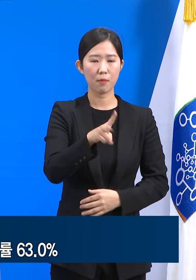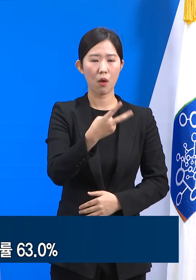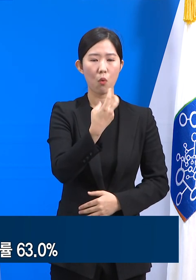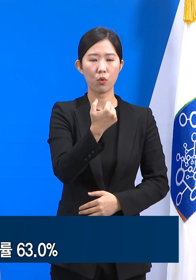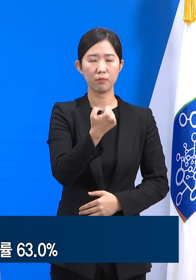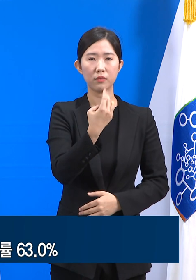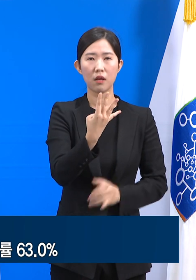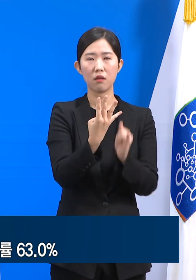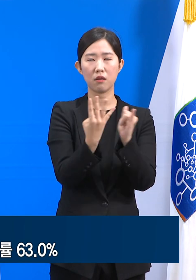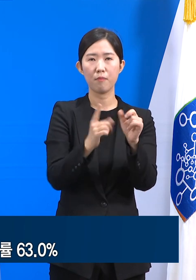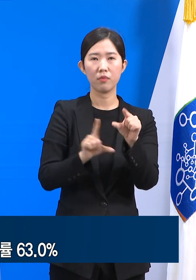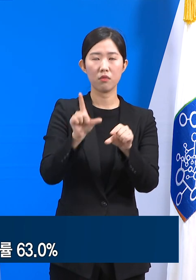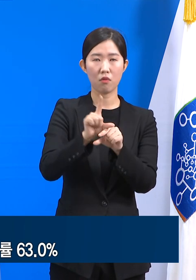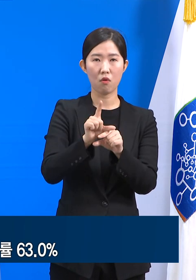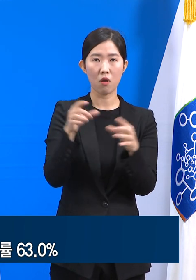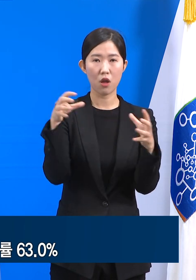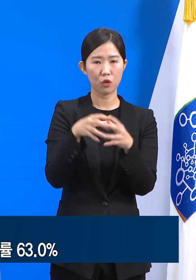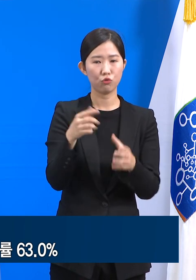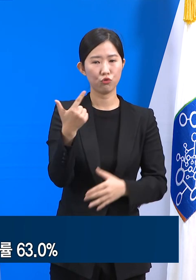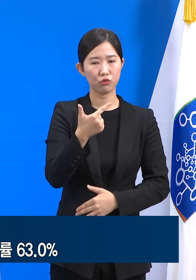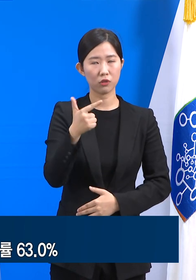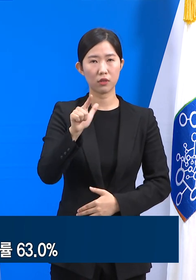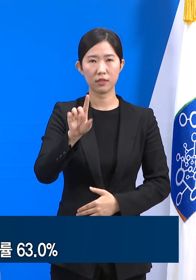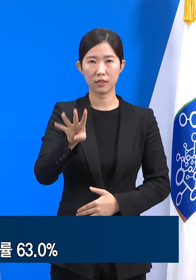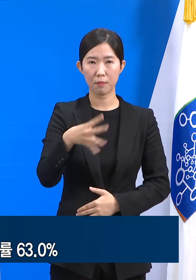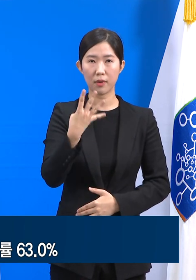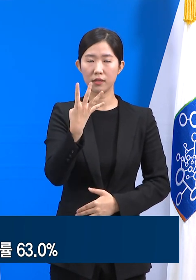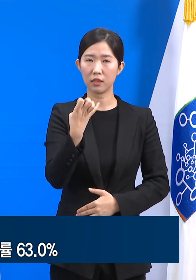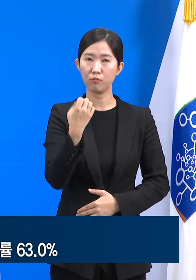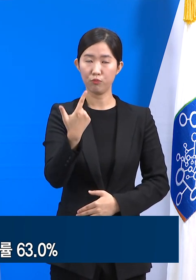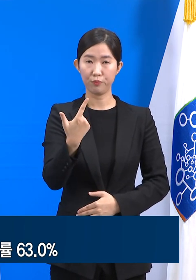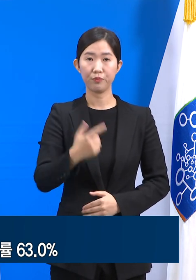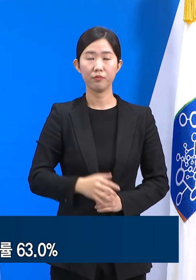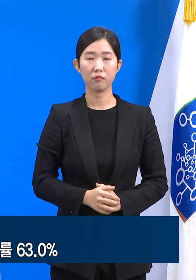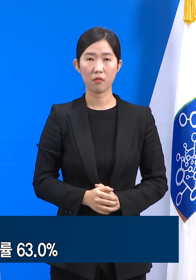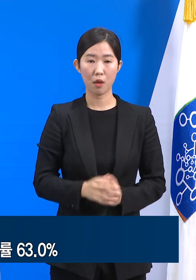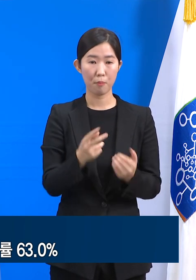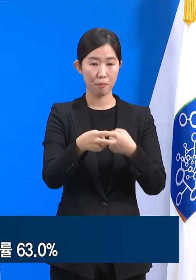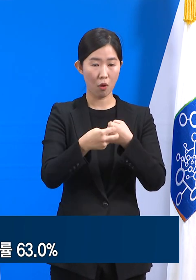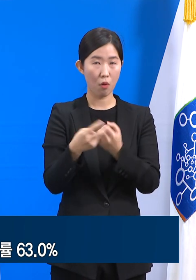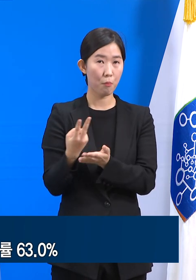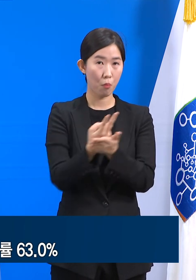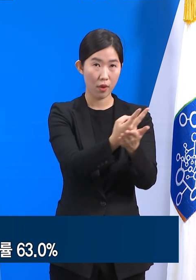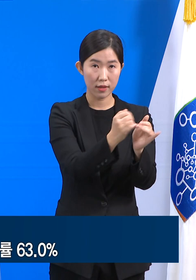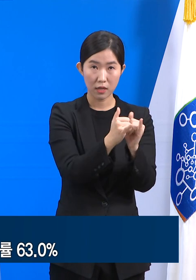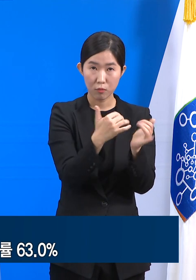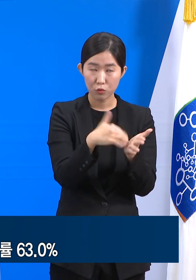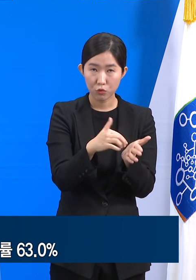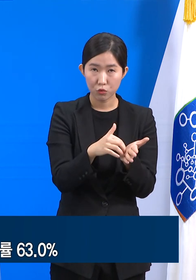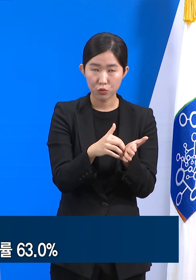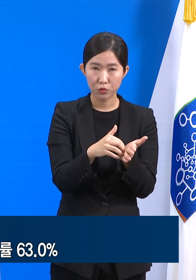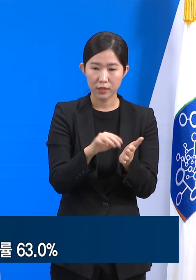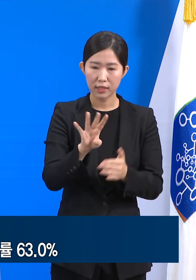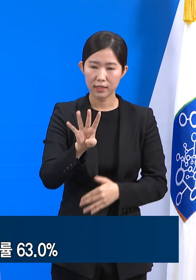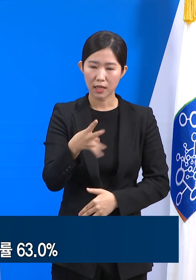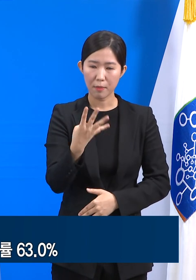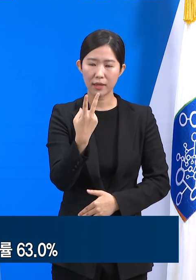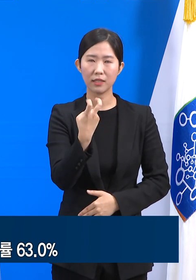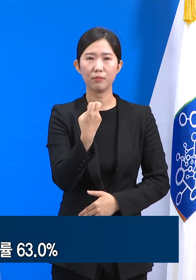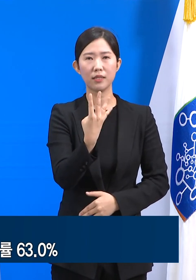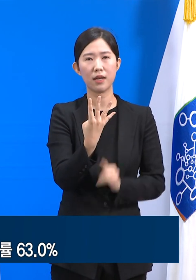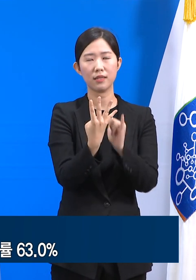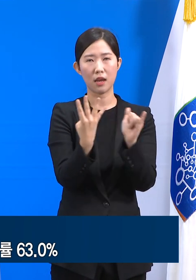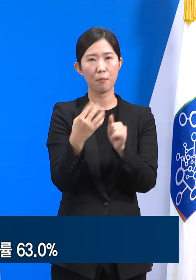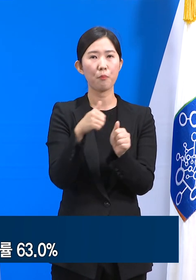연인원 6,446명입니다. 이 중 병원을 후송 조치한 인원은 총 424명으로